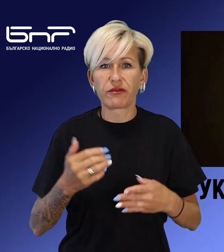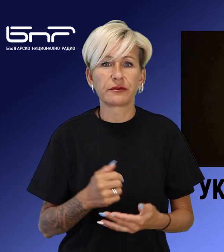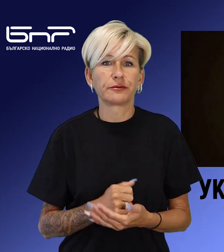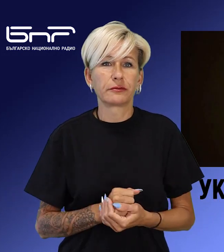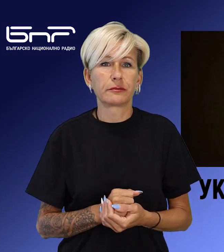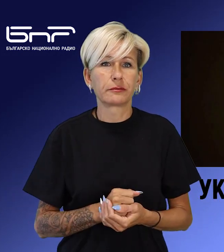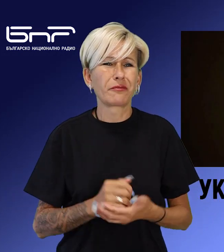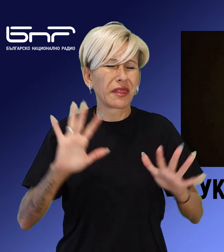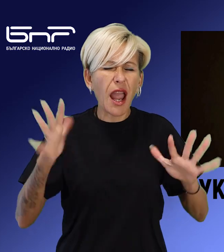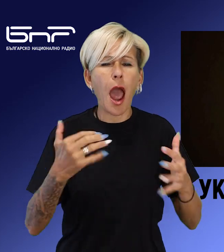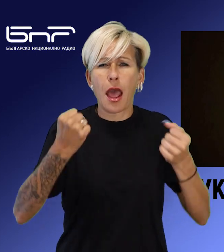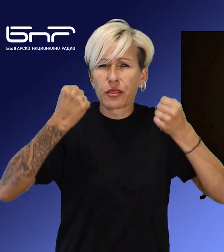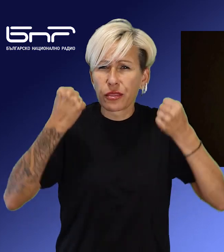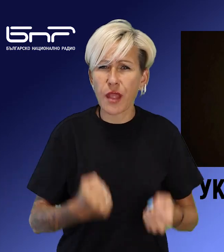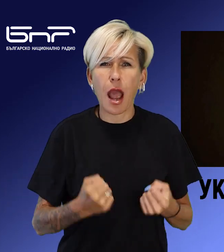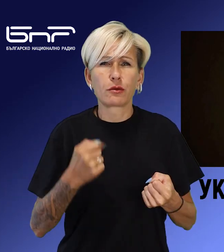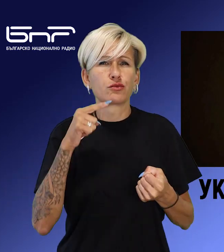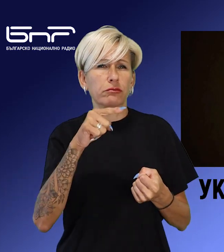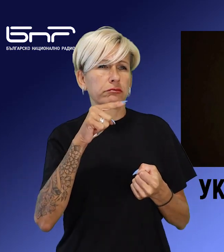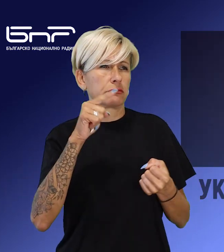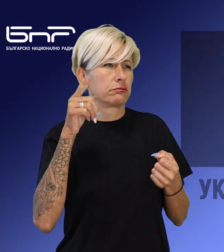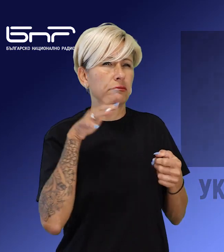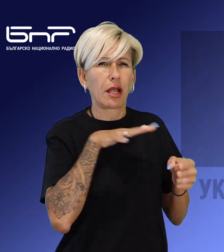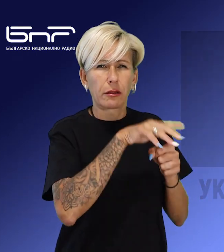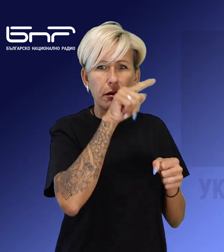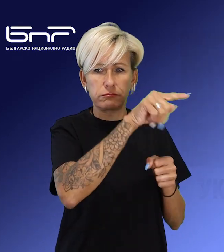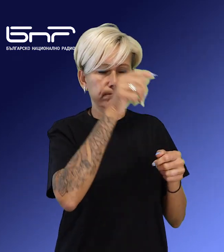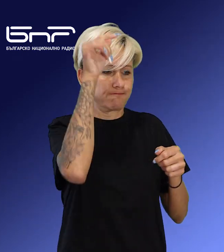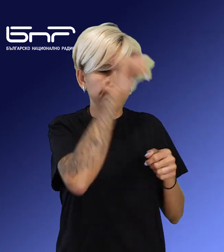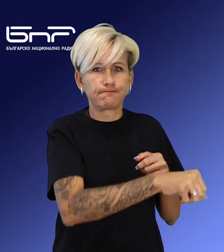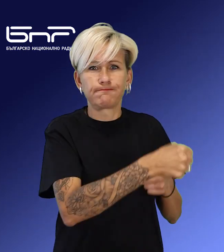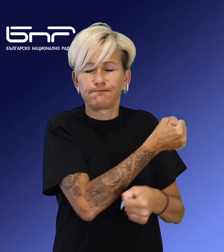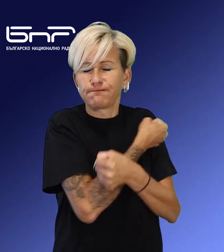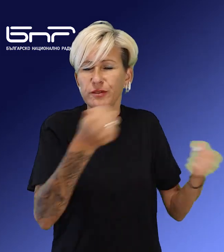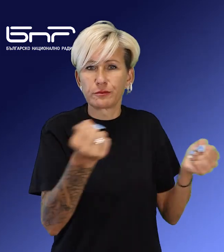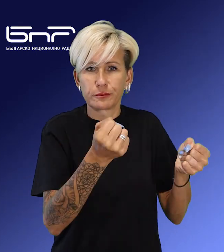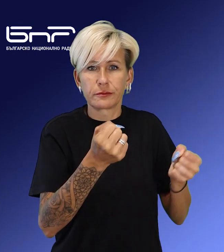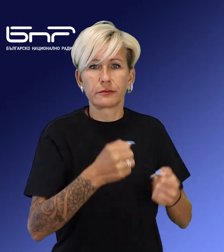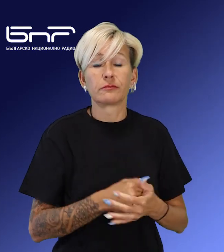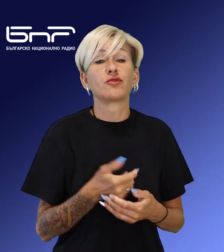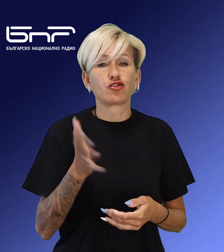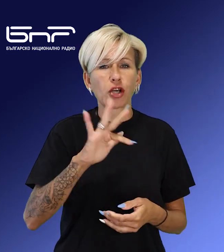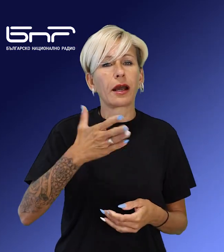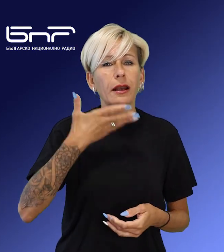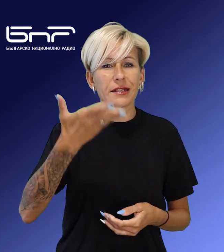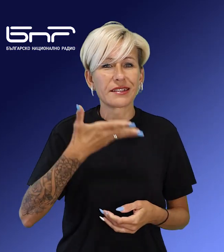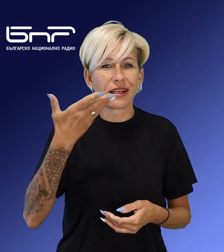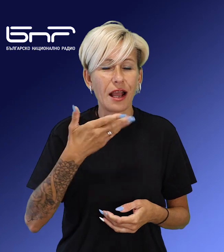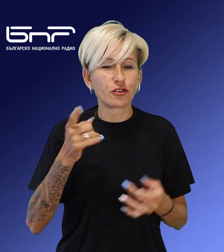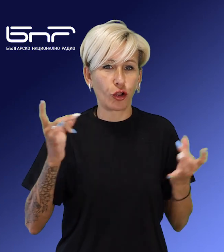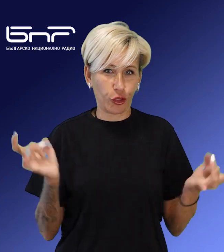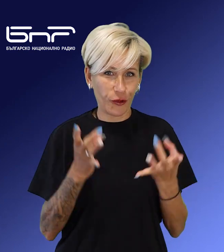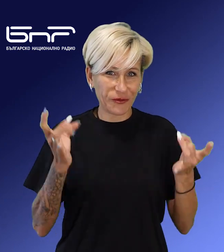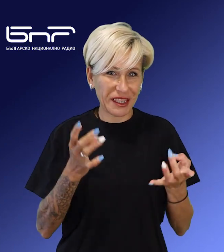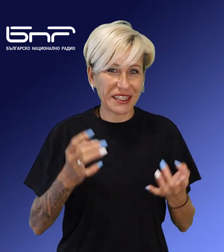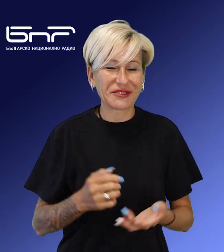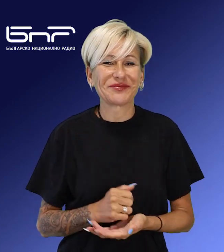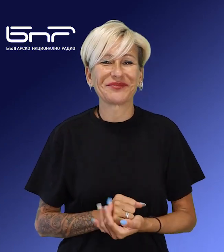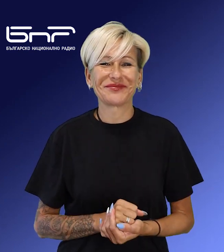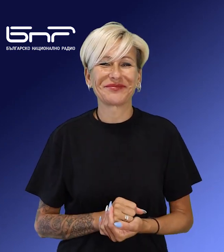-маштабната до сега атака с дронове на руска територия. Следват новините в подробности. Пред микрофона е Николай Петров. Добър ден, обажаеми слушатели.